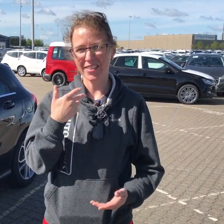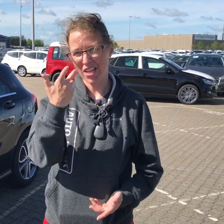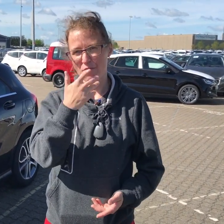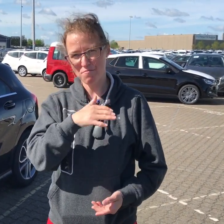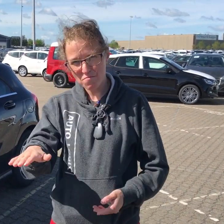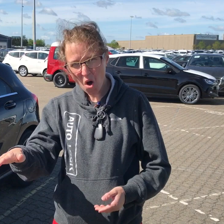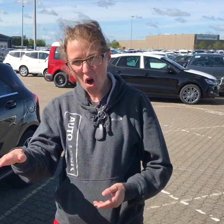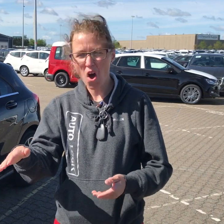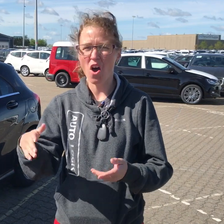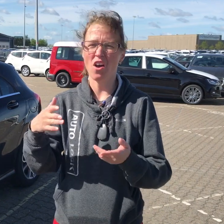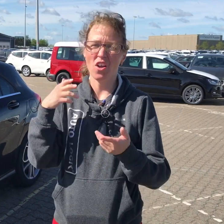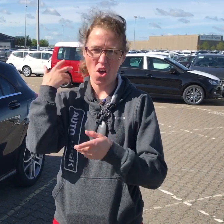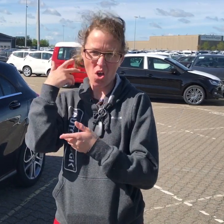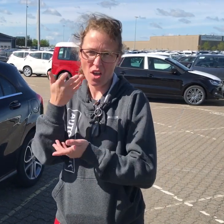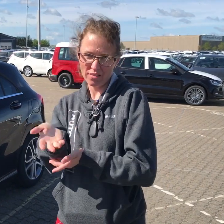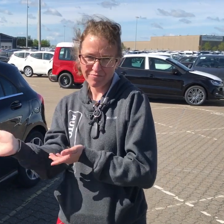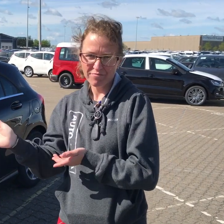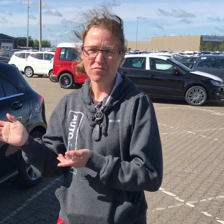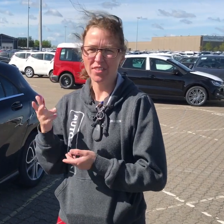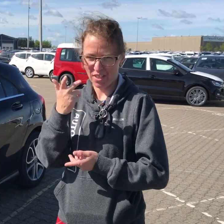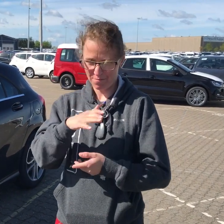Jeg har tre hørende børn, og jeg bor i Kolding.